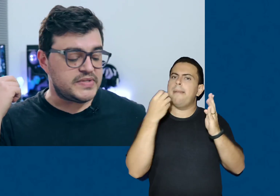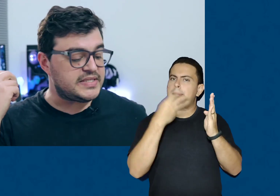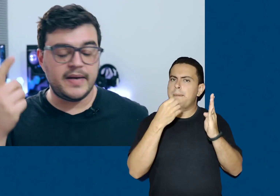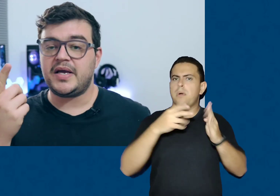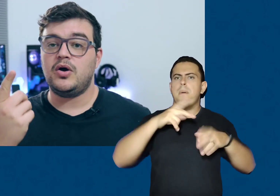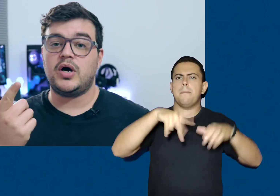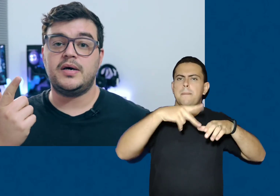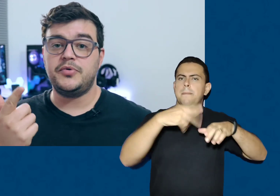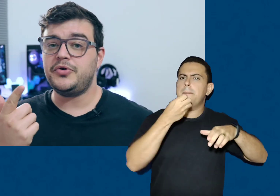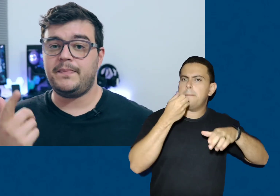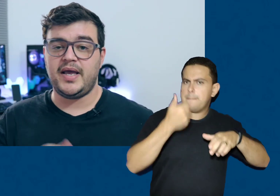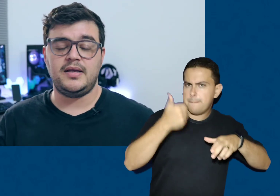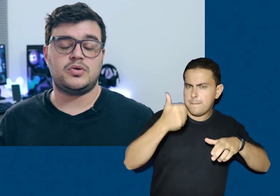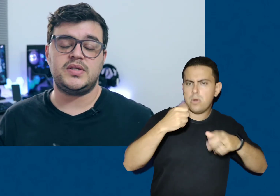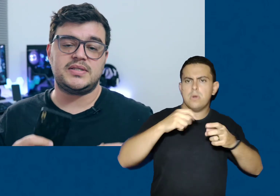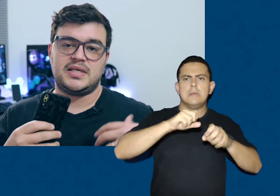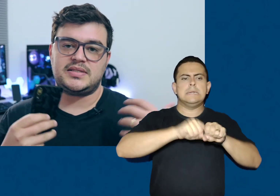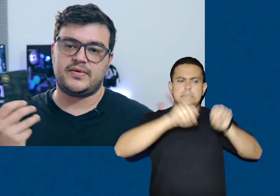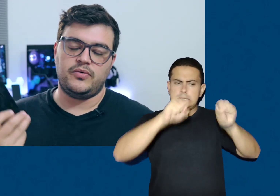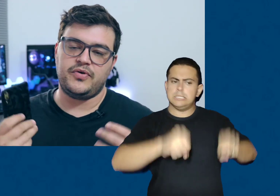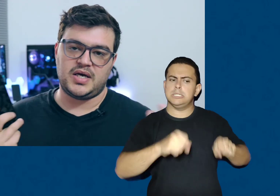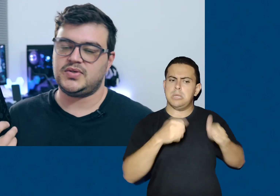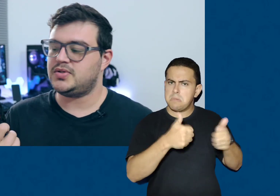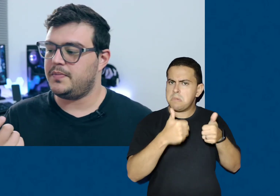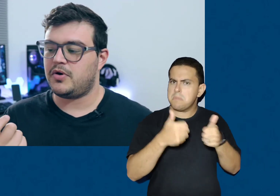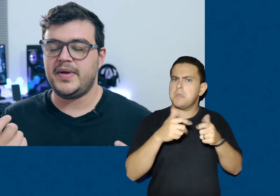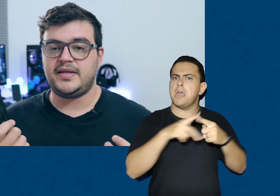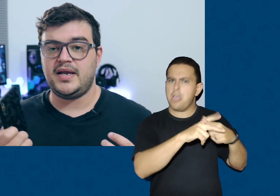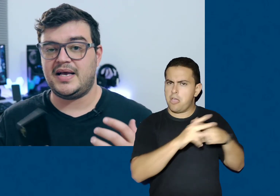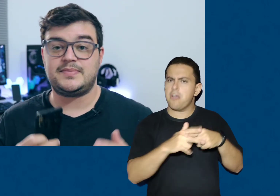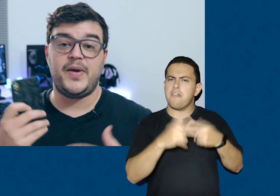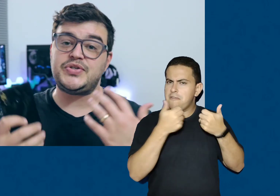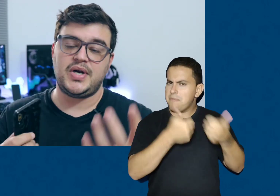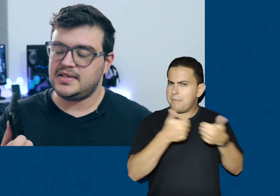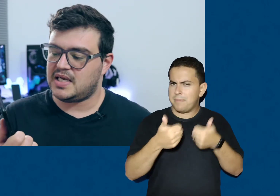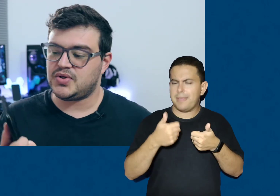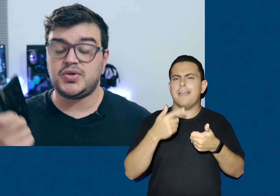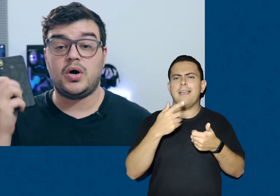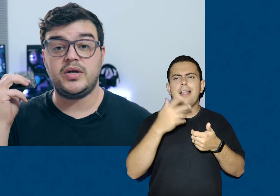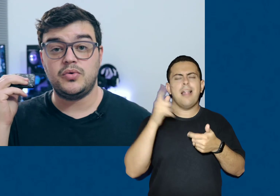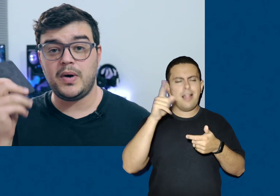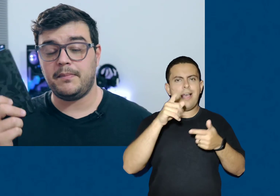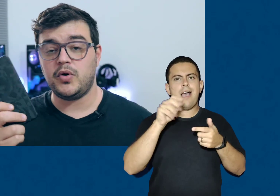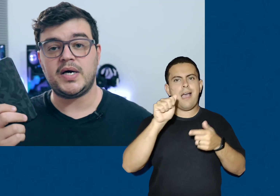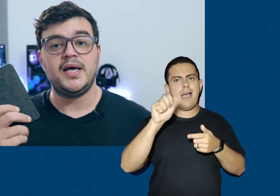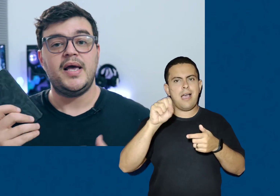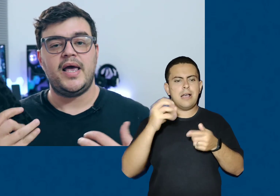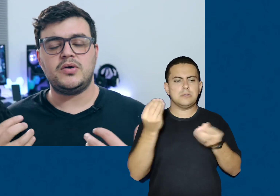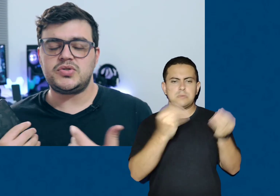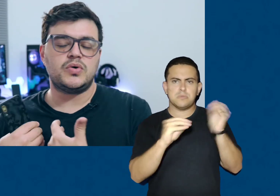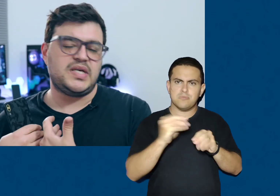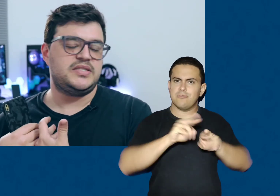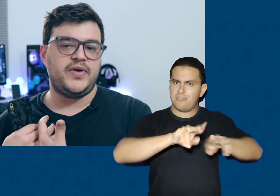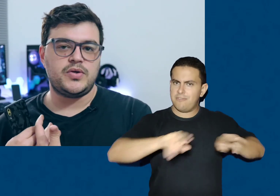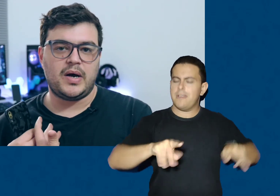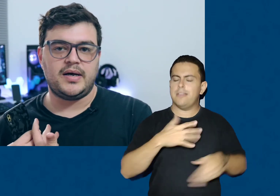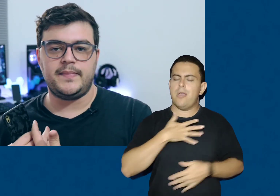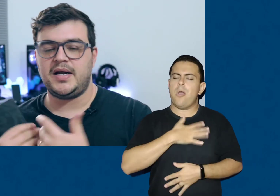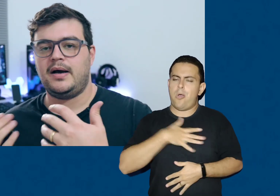tem um sistema que roda muito bem, todas as configurações, como eu comentei, as personalizações rodam numa boa. Eu estou satisfeito com a câmera,